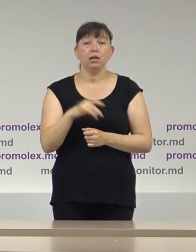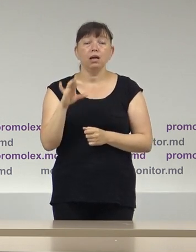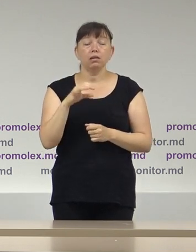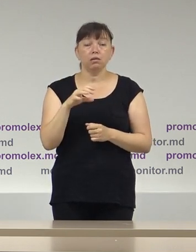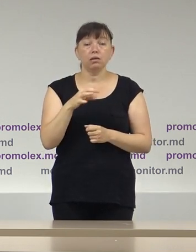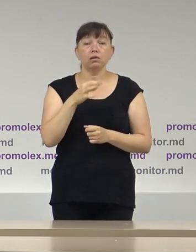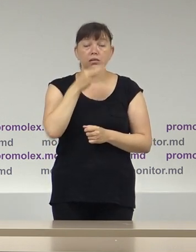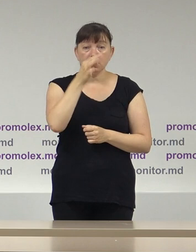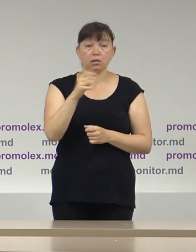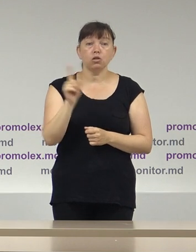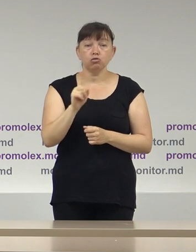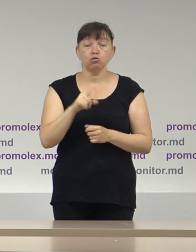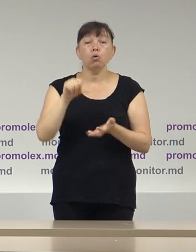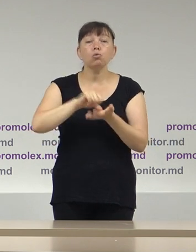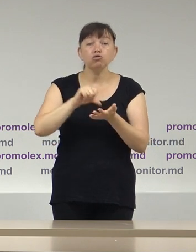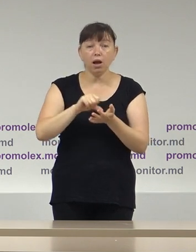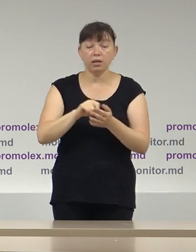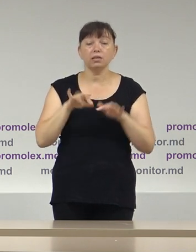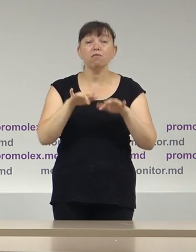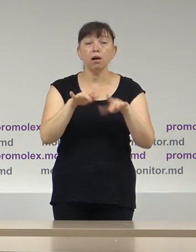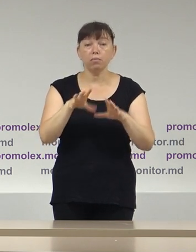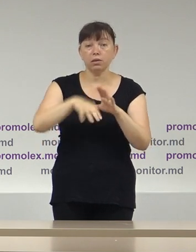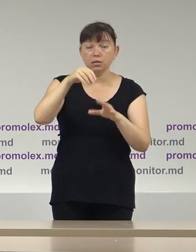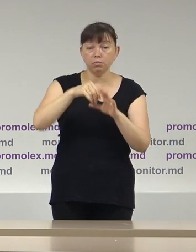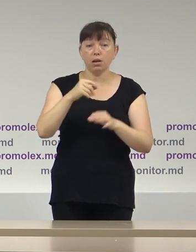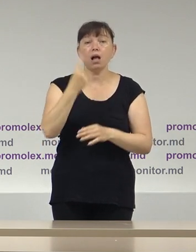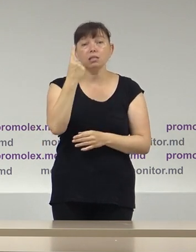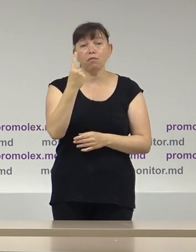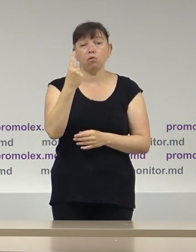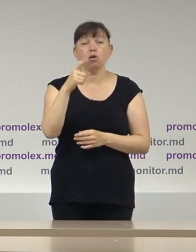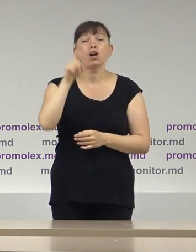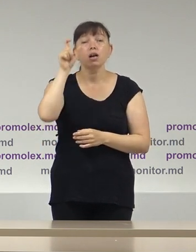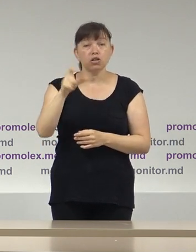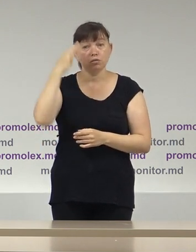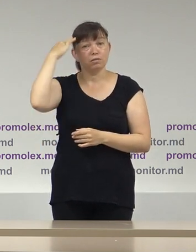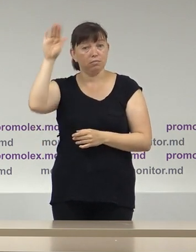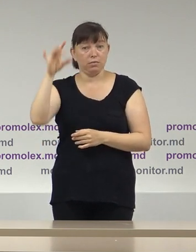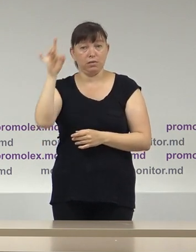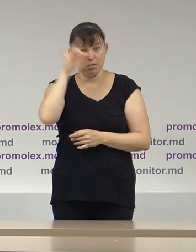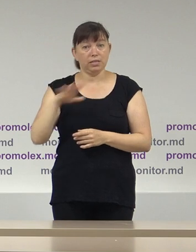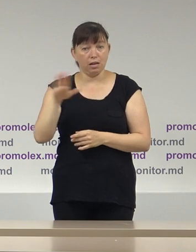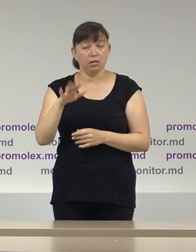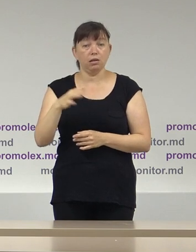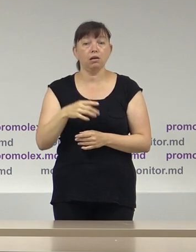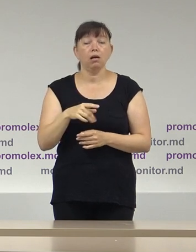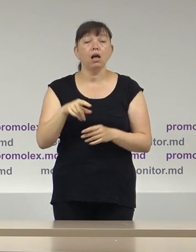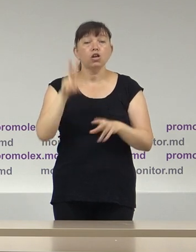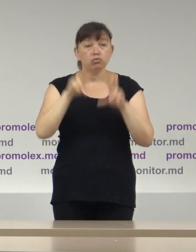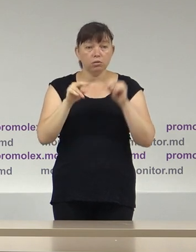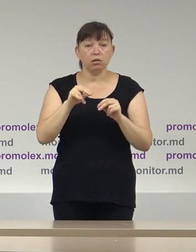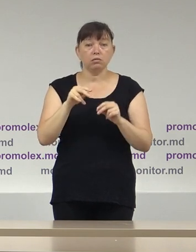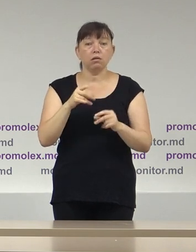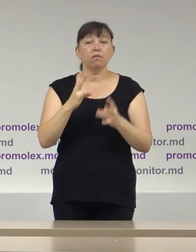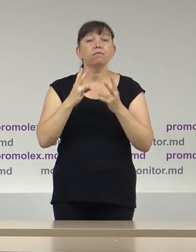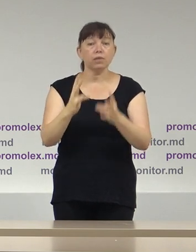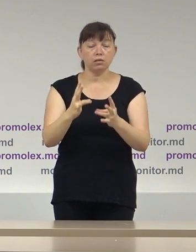reținut faptul că participarea în campanie electorală a unui cetățean străin pune sub riscul